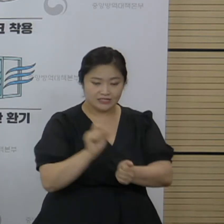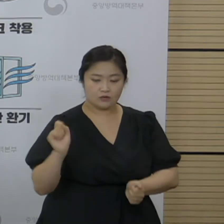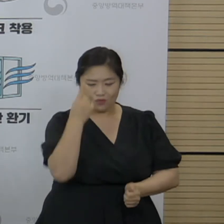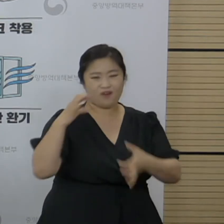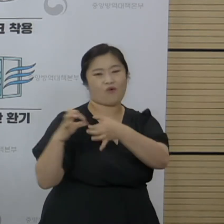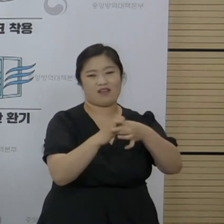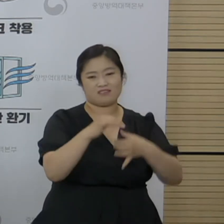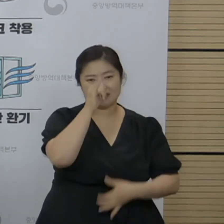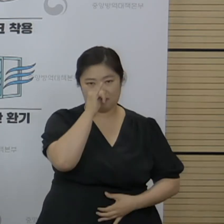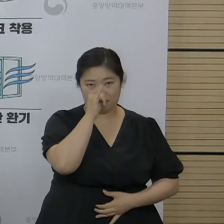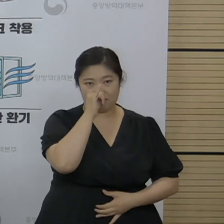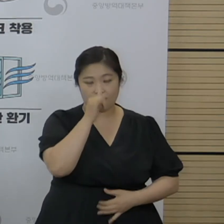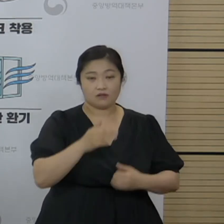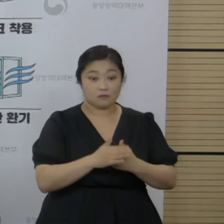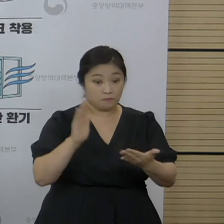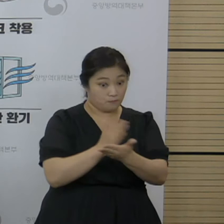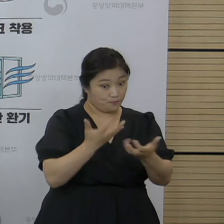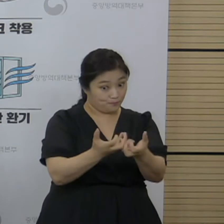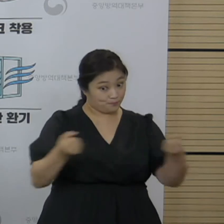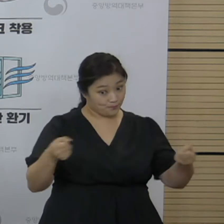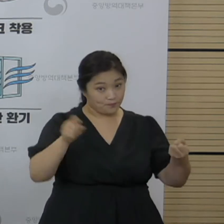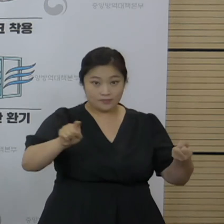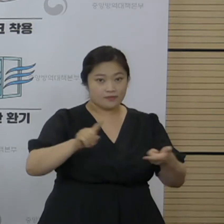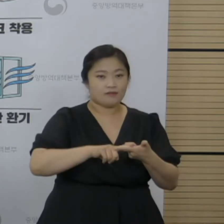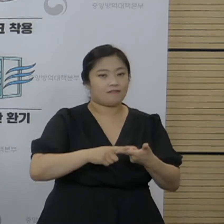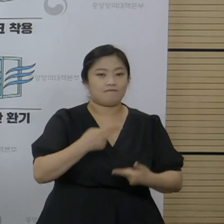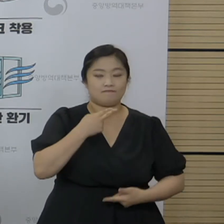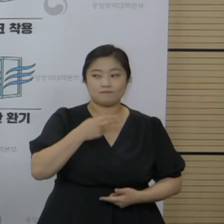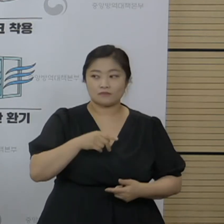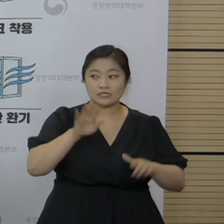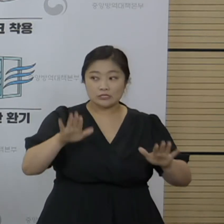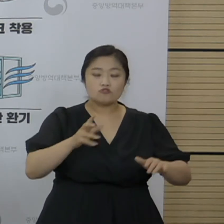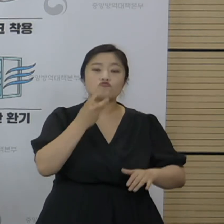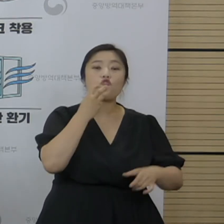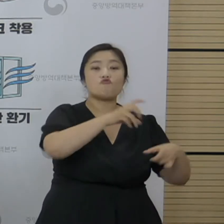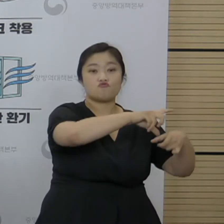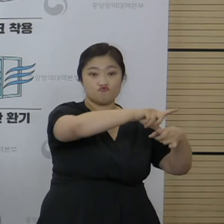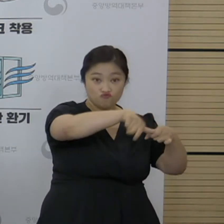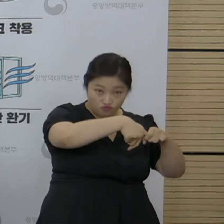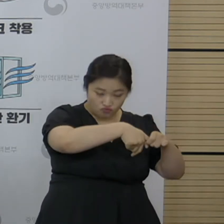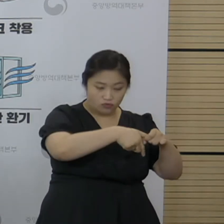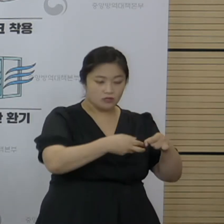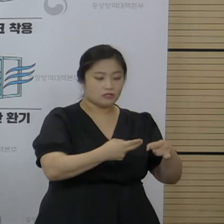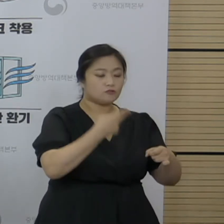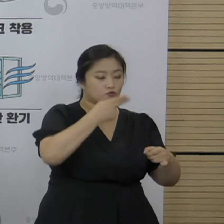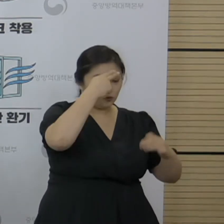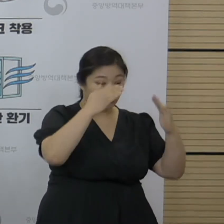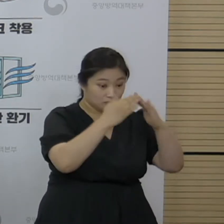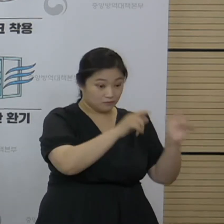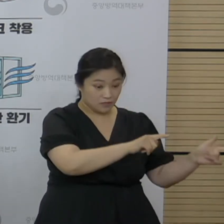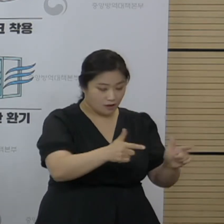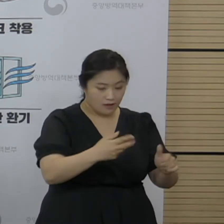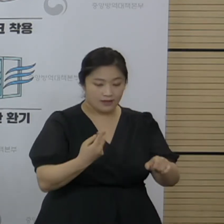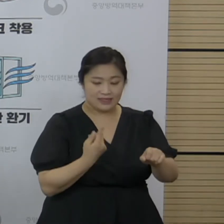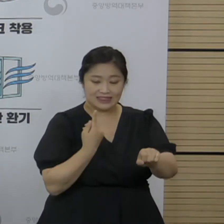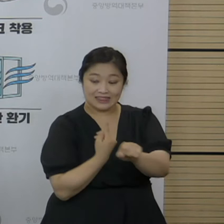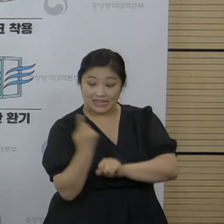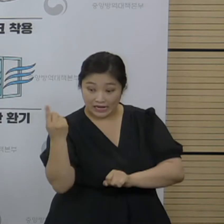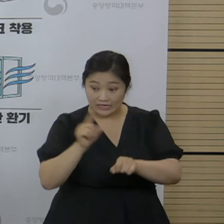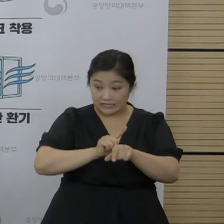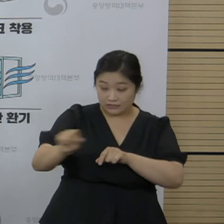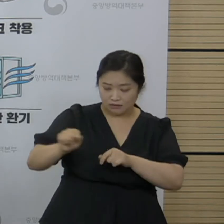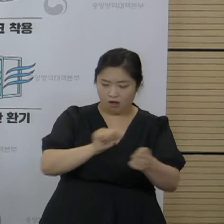관련되어 있습니다. 분리해가지고 기술하고 있는 것은 수도권의 주점을 통해서 비수도권까지